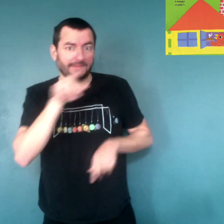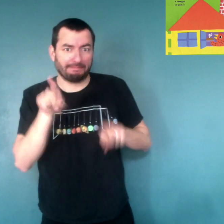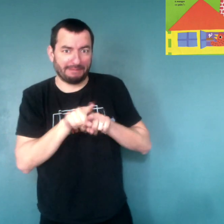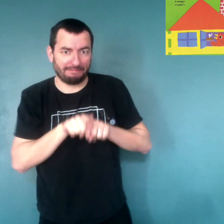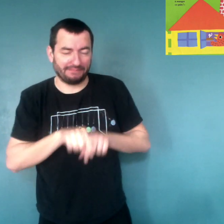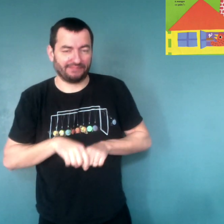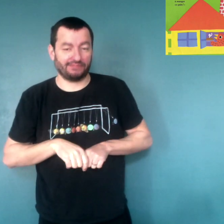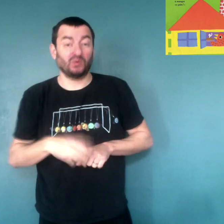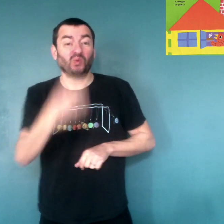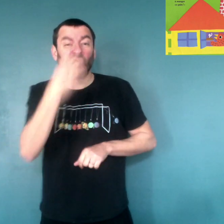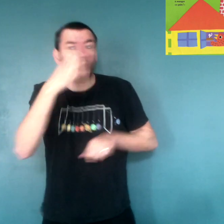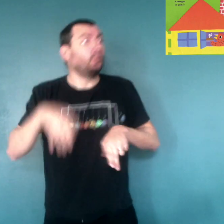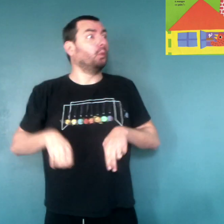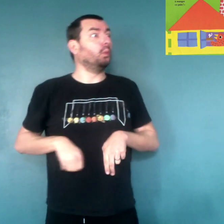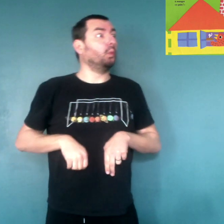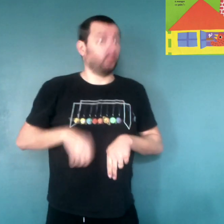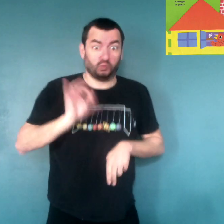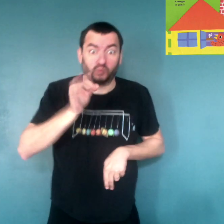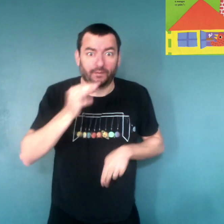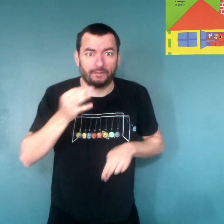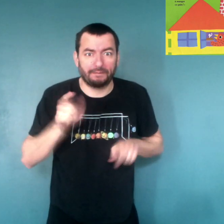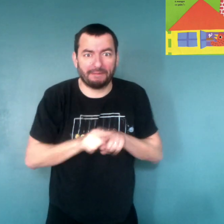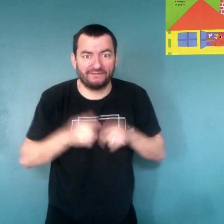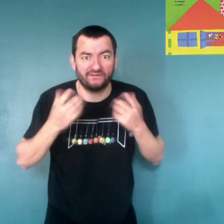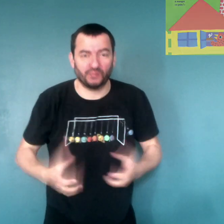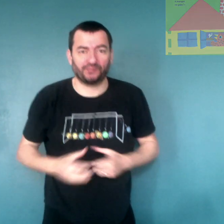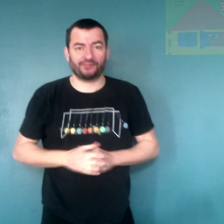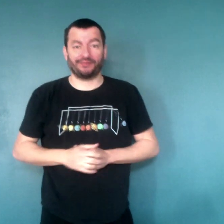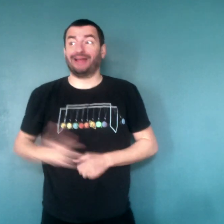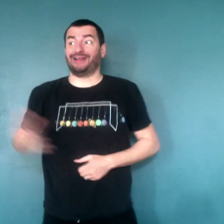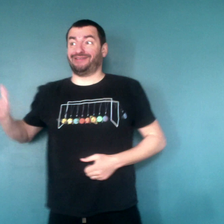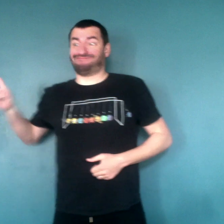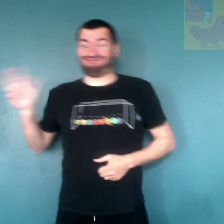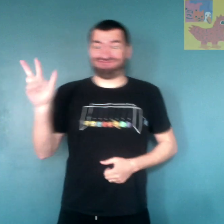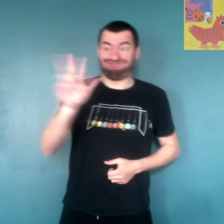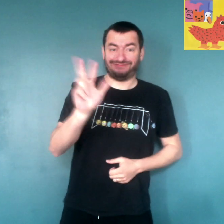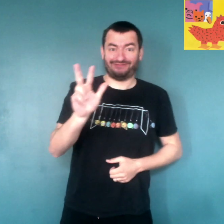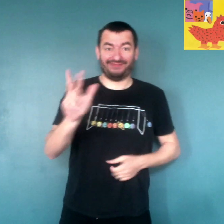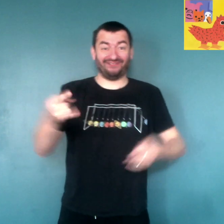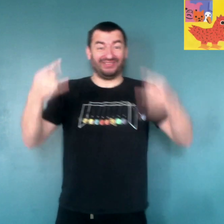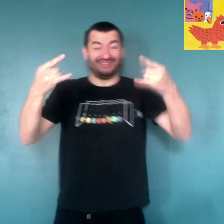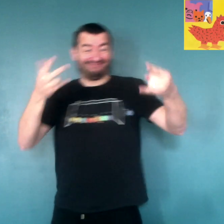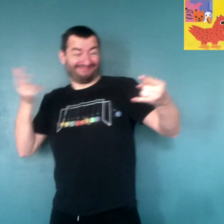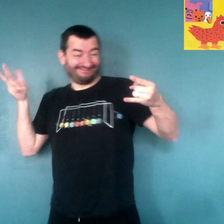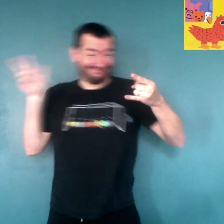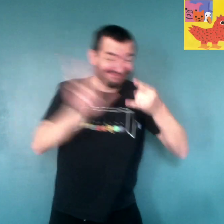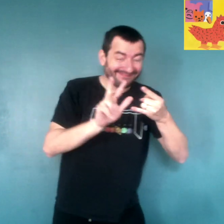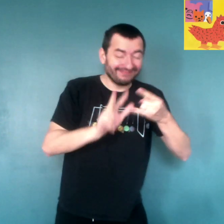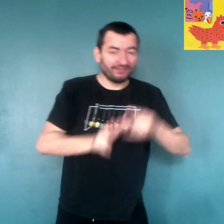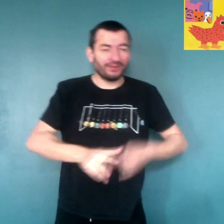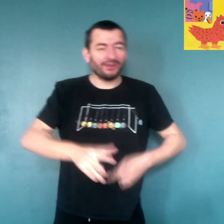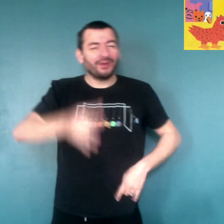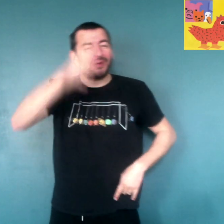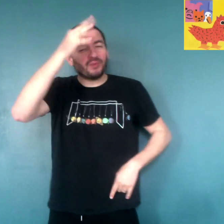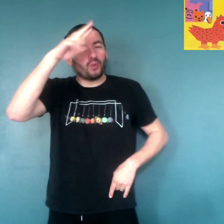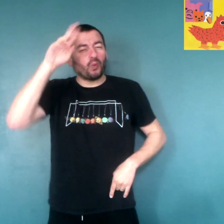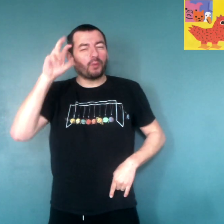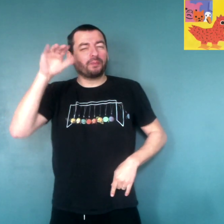Et le cochon. Oh oui, oui, oui, je veux venir t'aider. Et les voilà tous les trois qui viennent à la fenêtre de la poule. La petite